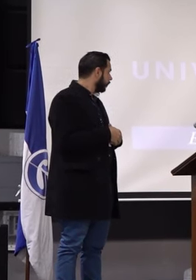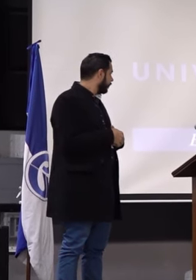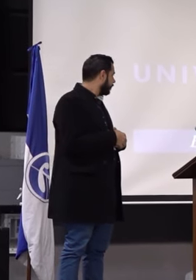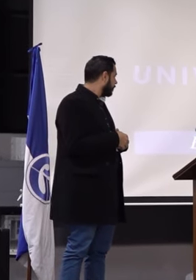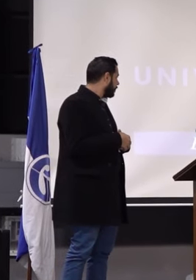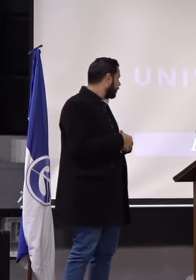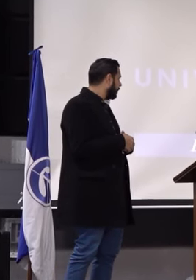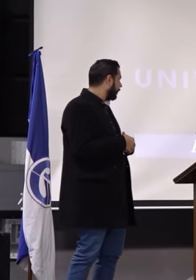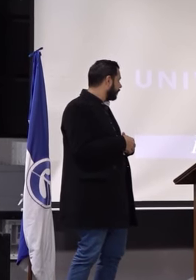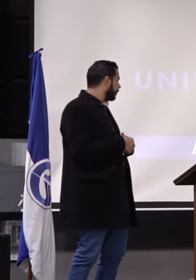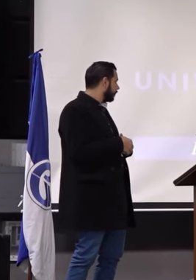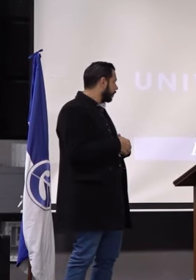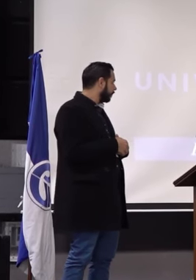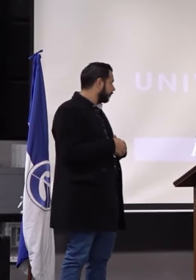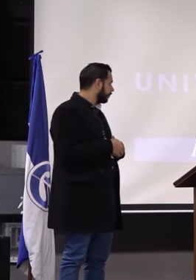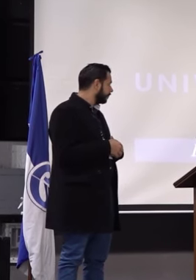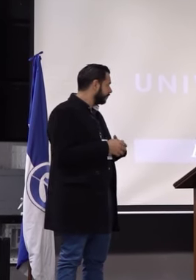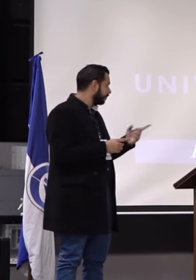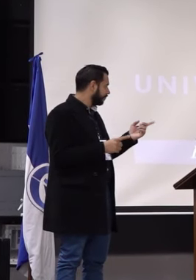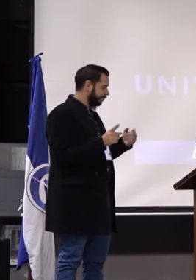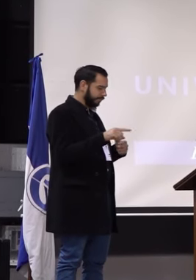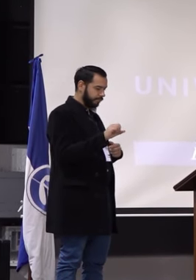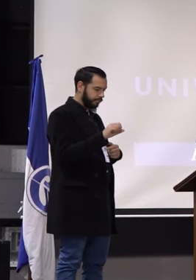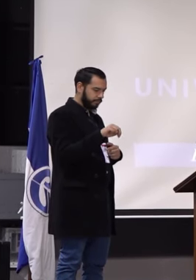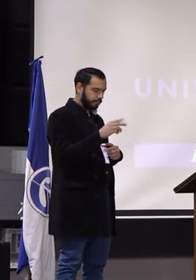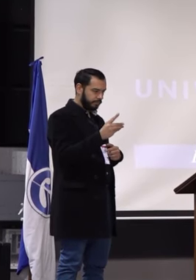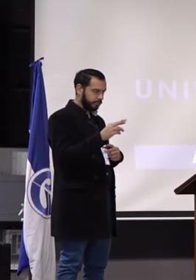Y mi compañera Sandra Cortés.